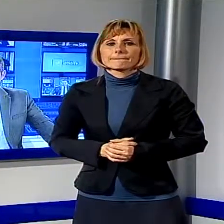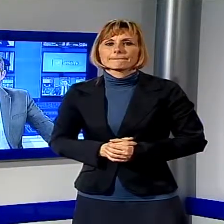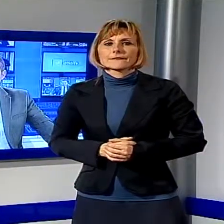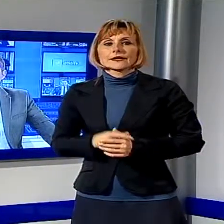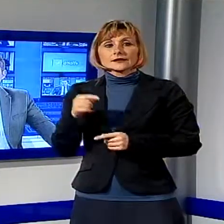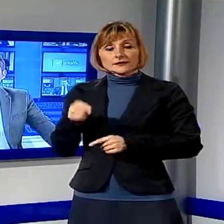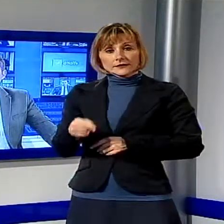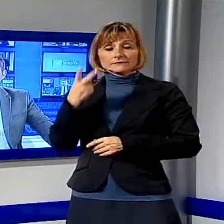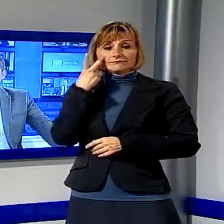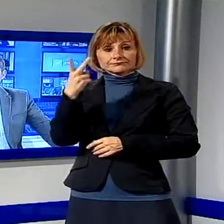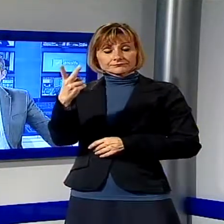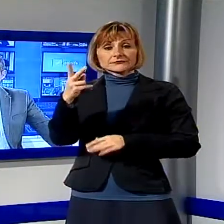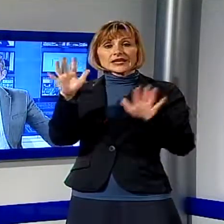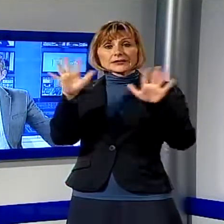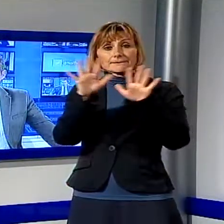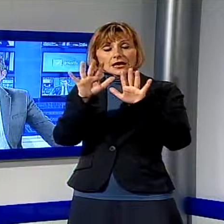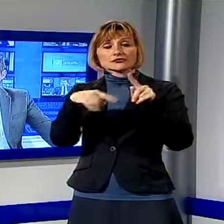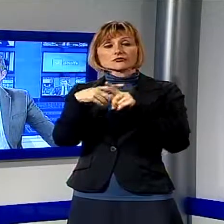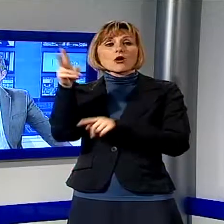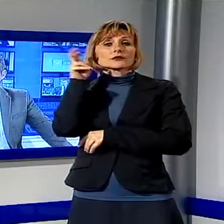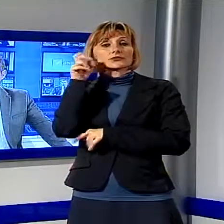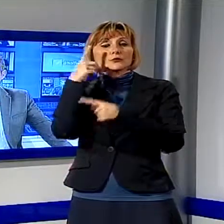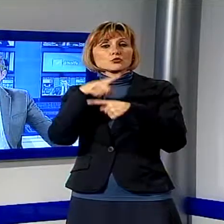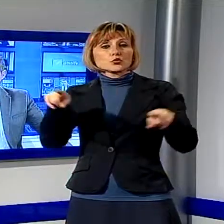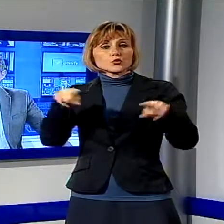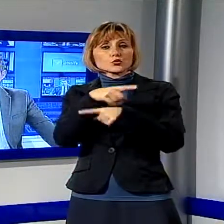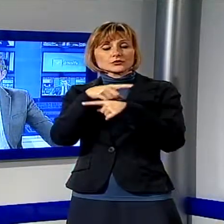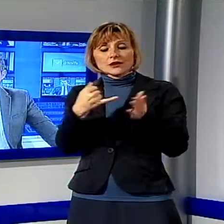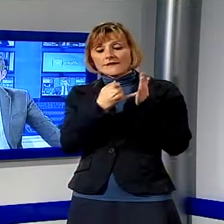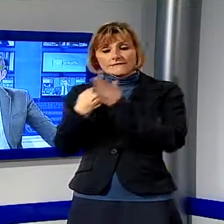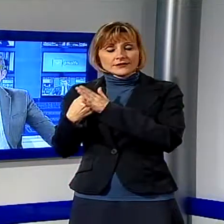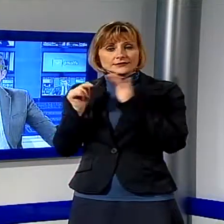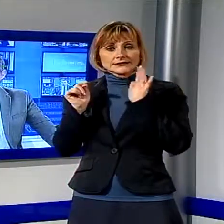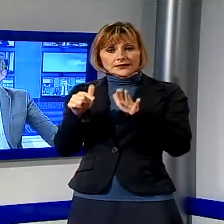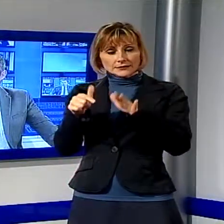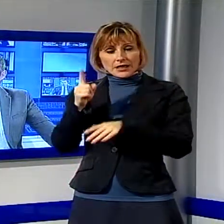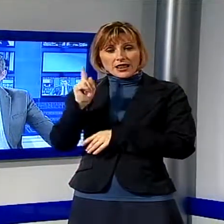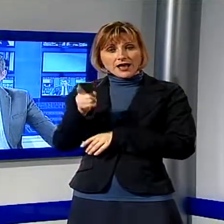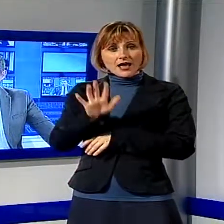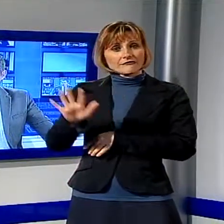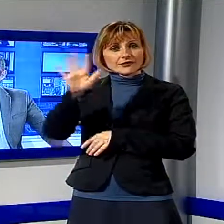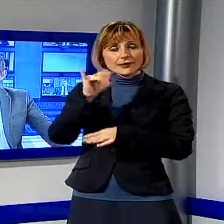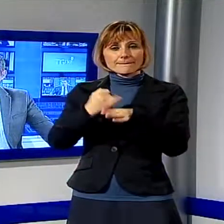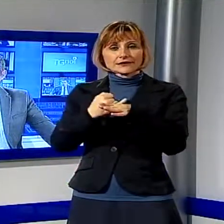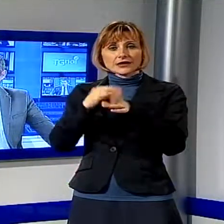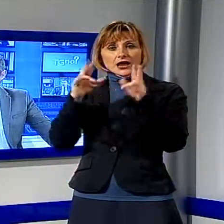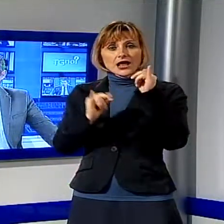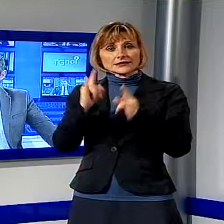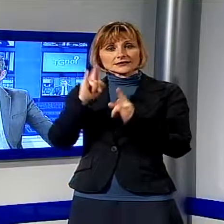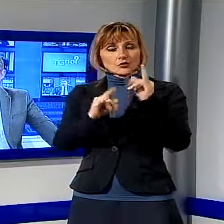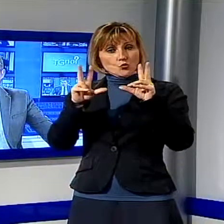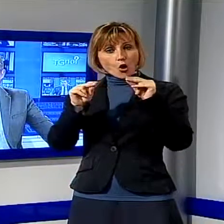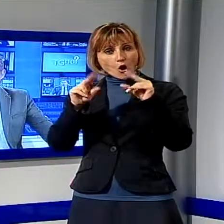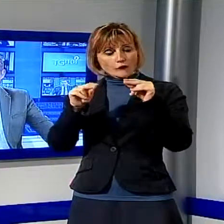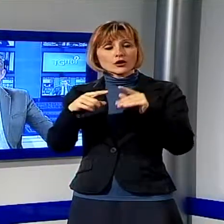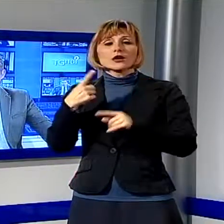Adesso andiamo a vedere immagini e ascoltare la musica del weekend che la Garfagnana, in particolare Castelnuovo e Villa Colle